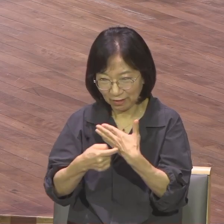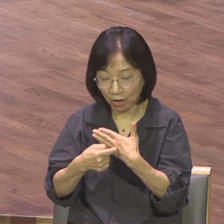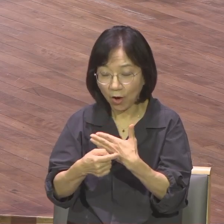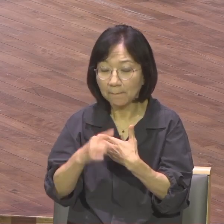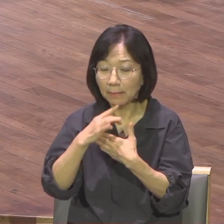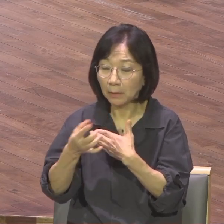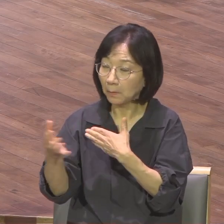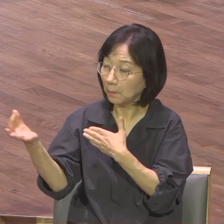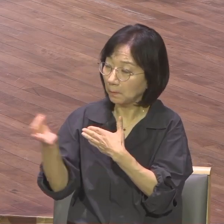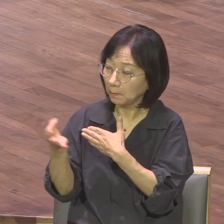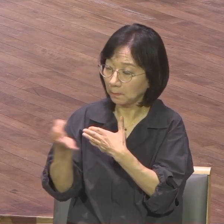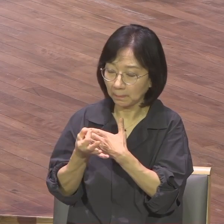돌아봐야 될 것입니다.